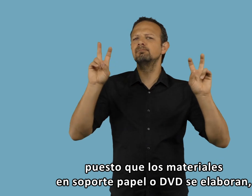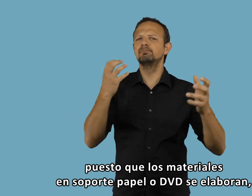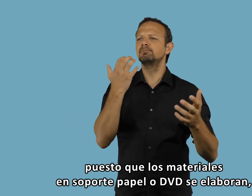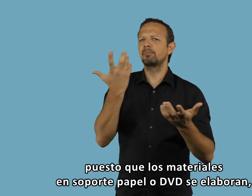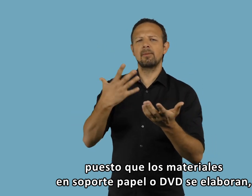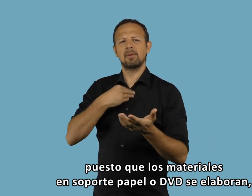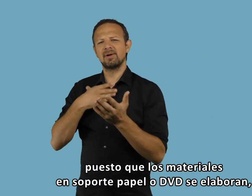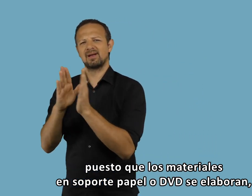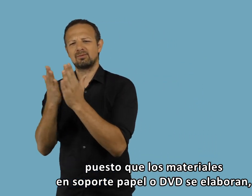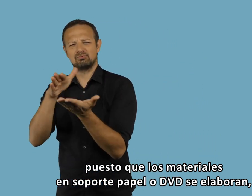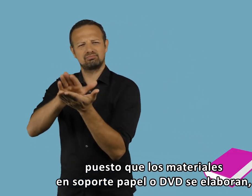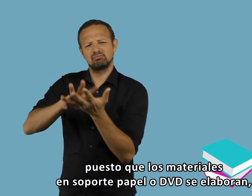papel o DVD se elaboran